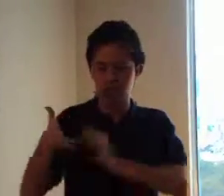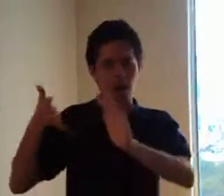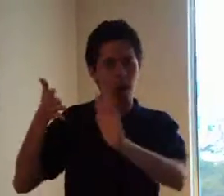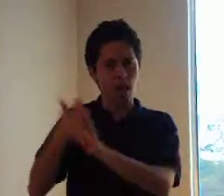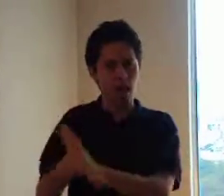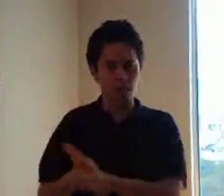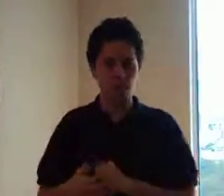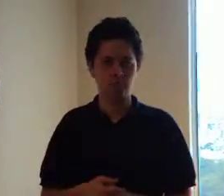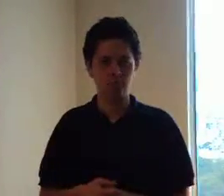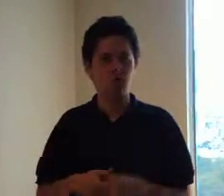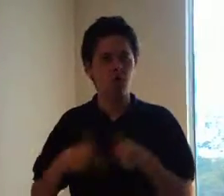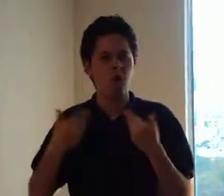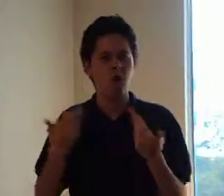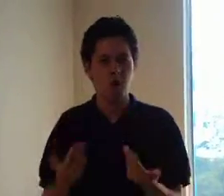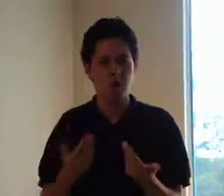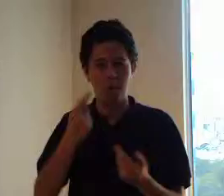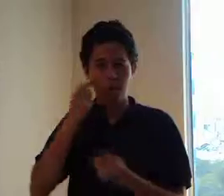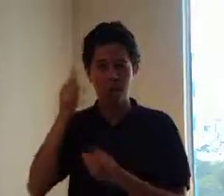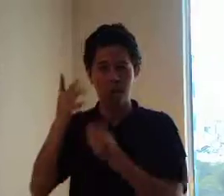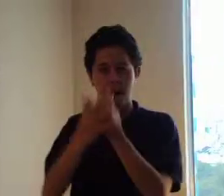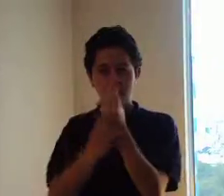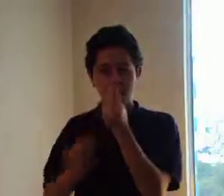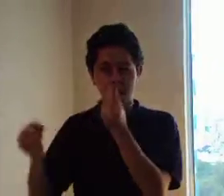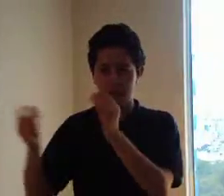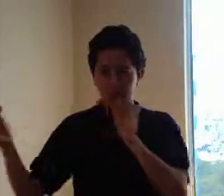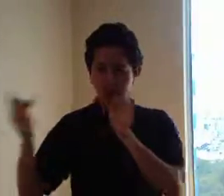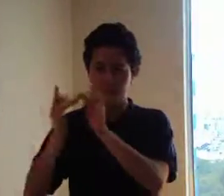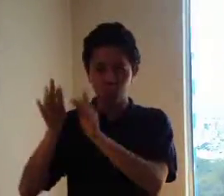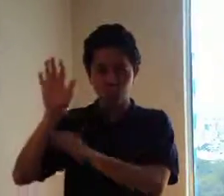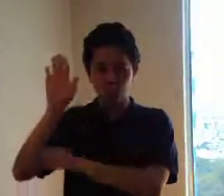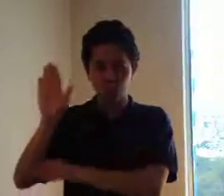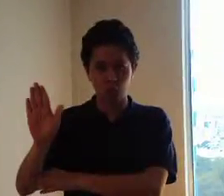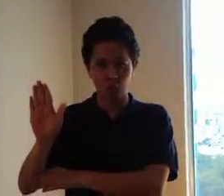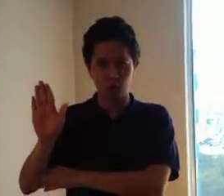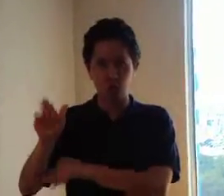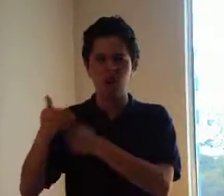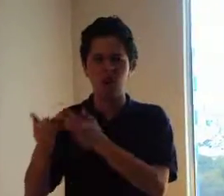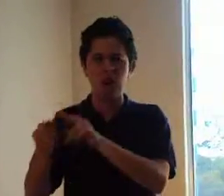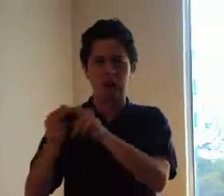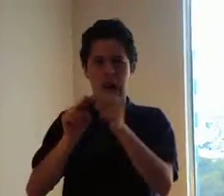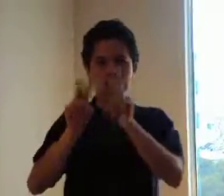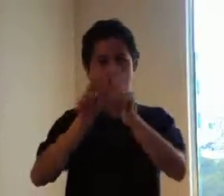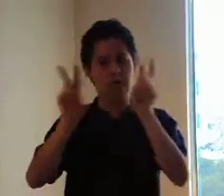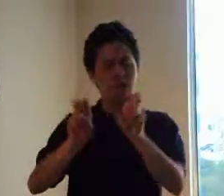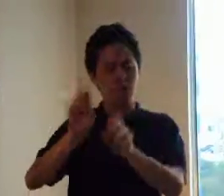establecimiento de categorías específicas y ordenadas. Siendo un proceso de participación.